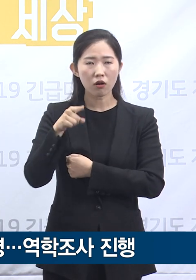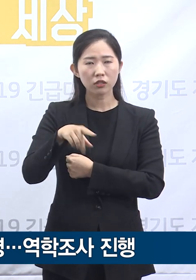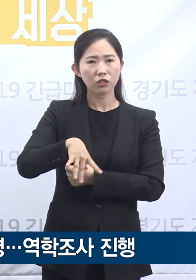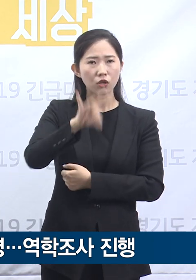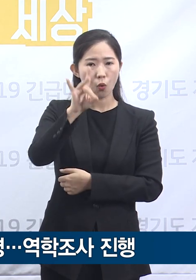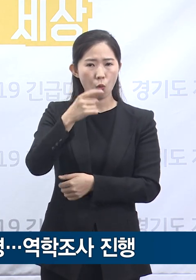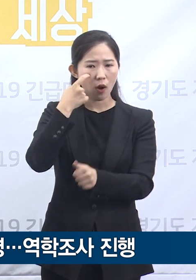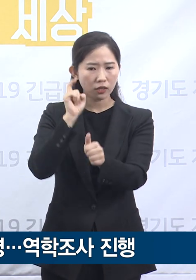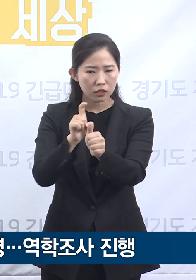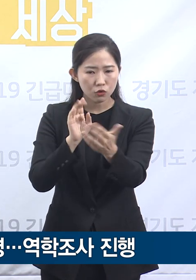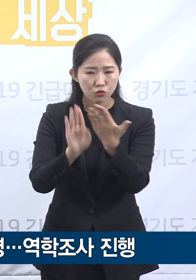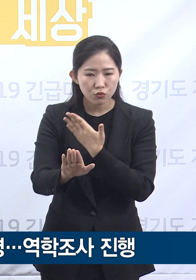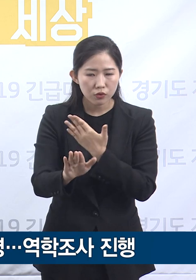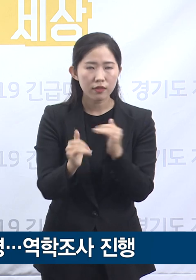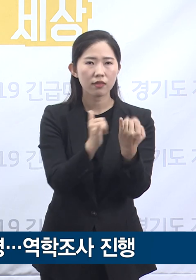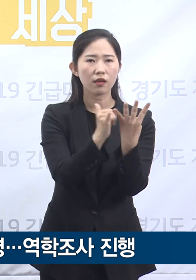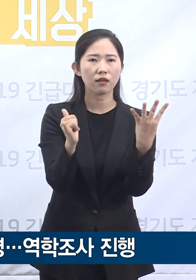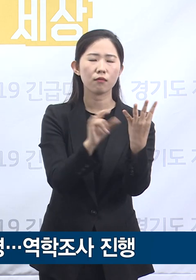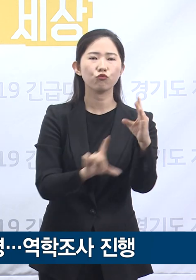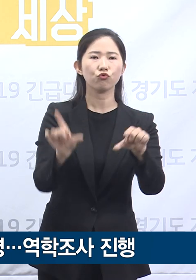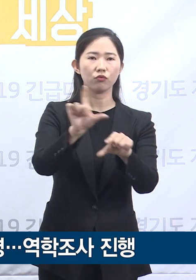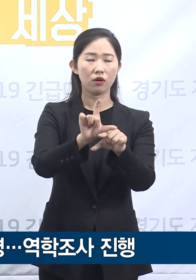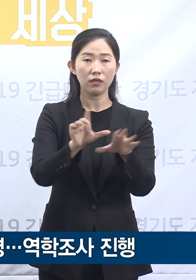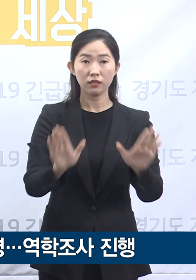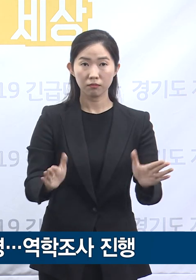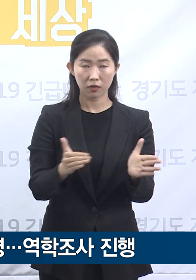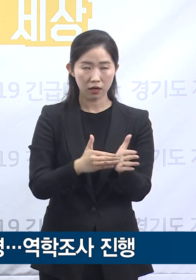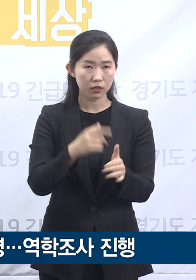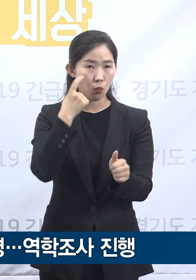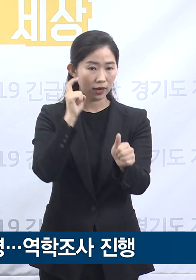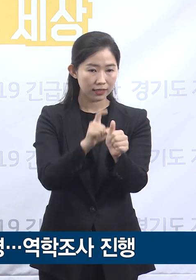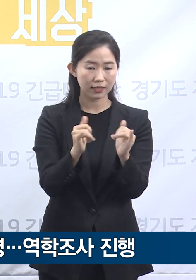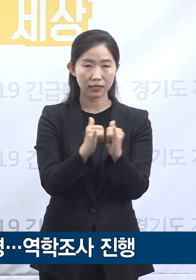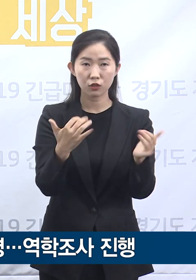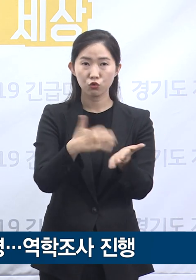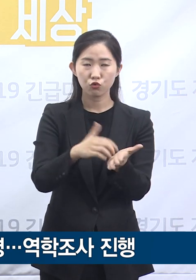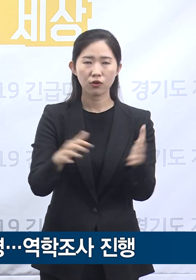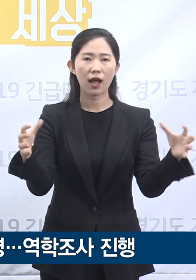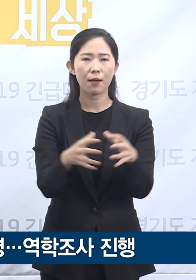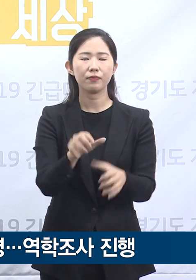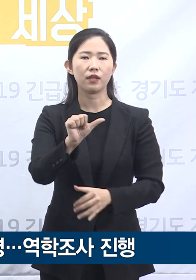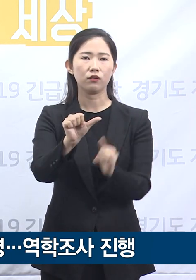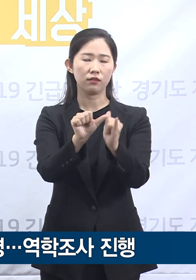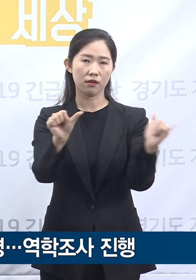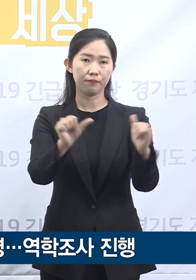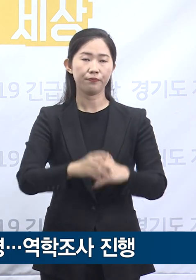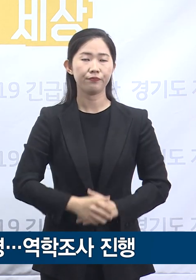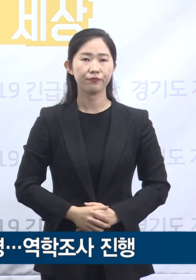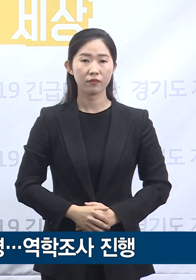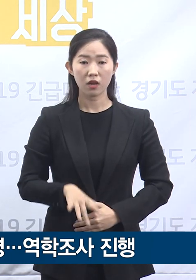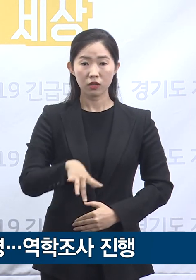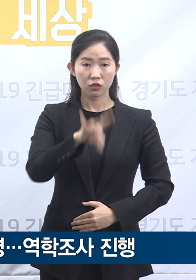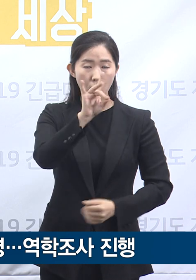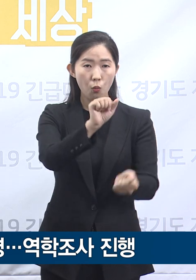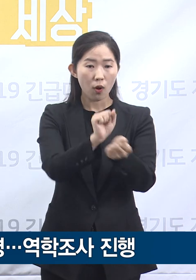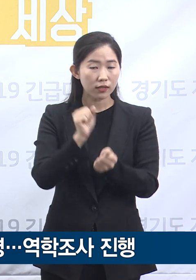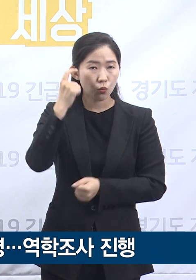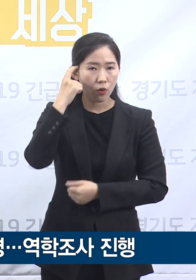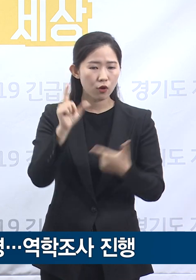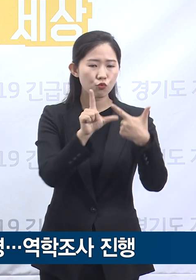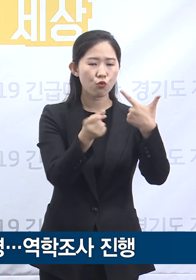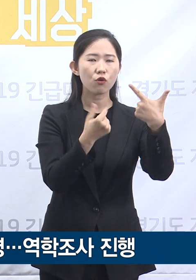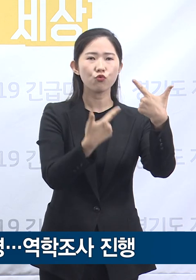이후 4명이 추가 확진되어 현재까지 확진자는 총 5명입니다. 첫 확진자는 6월